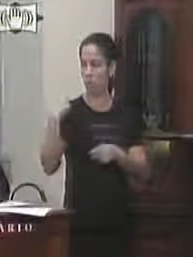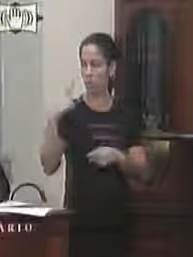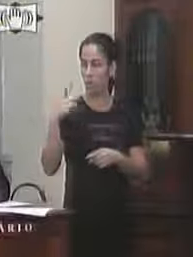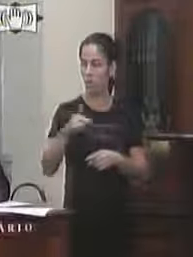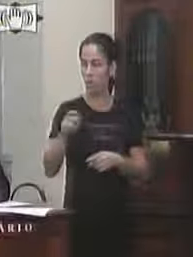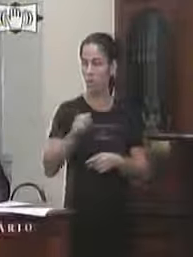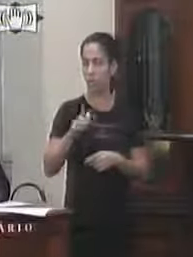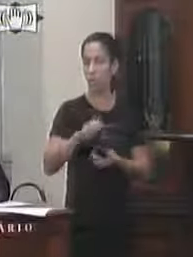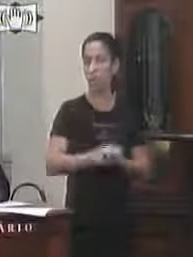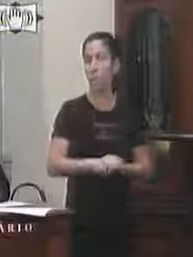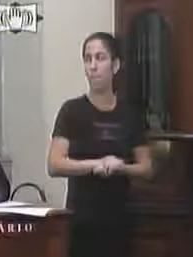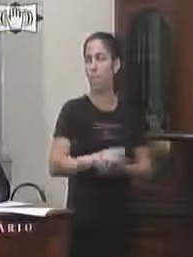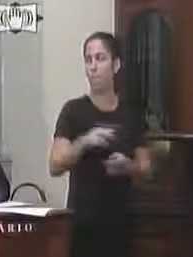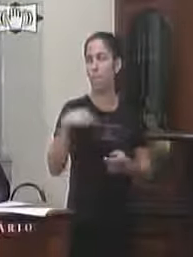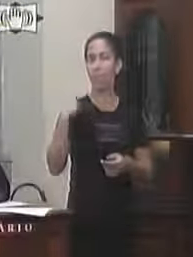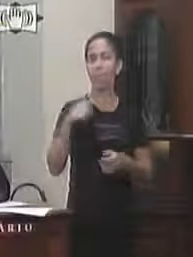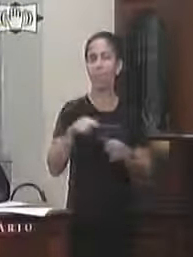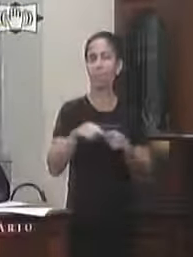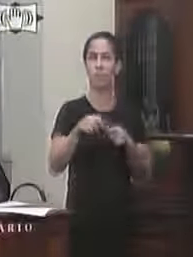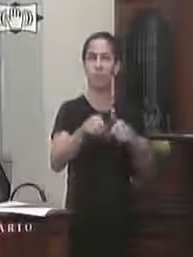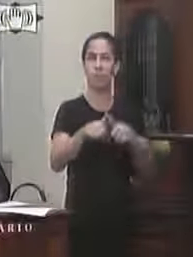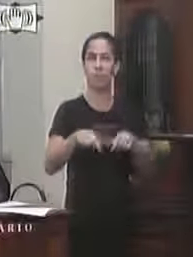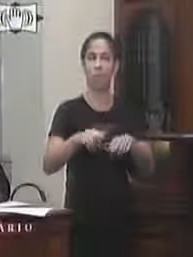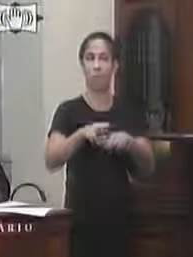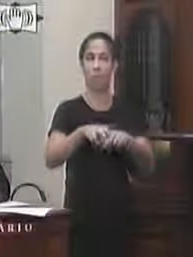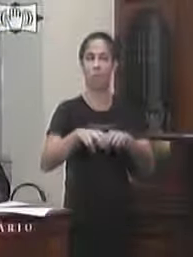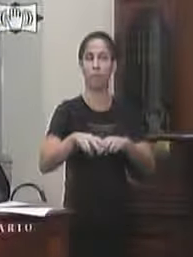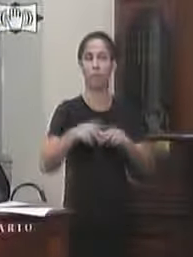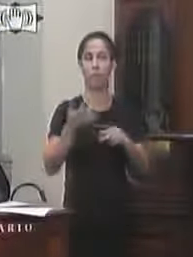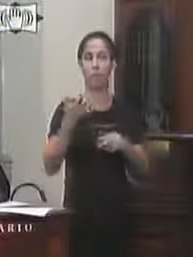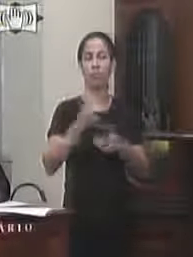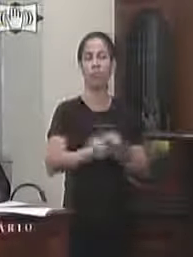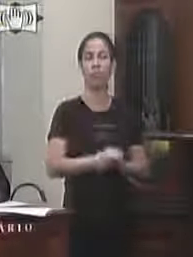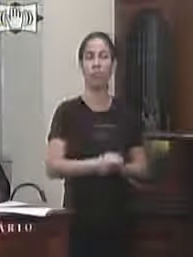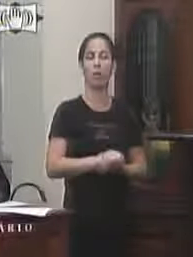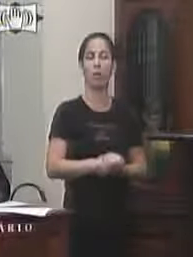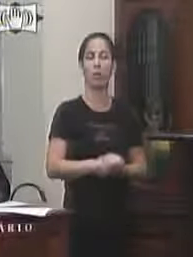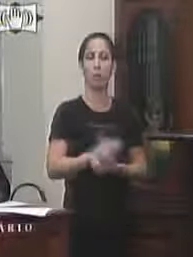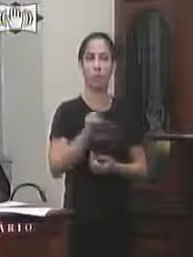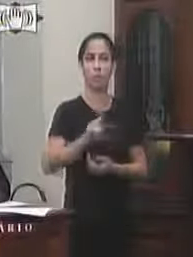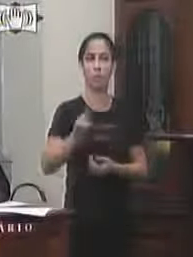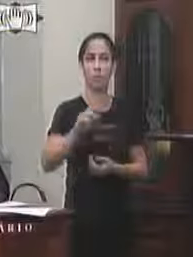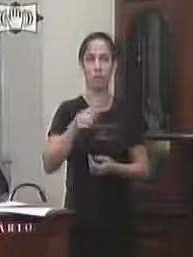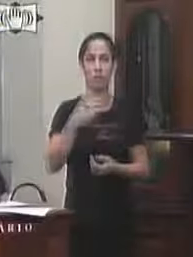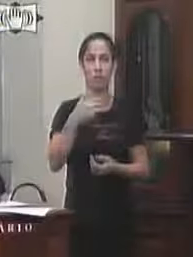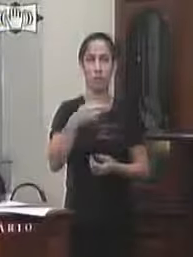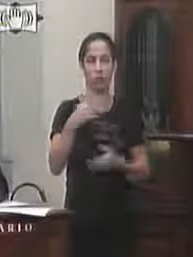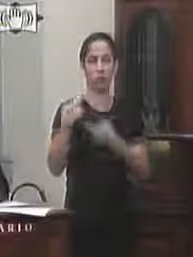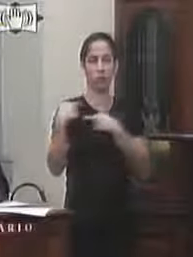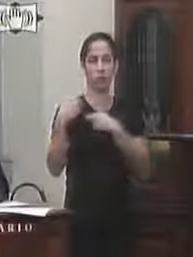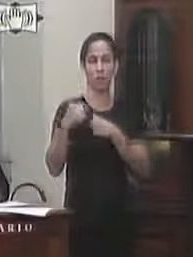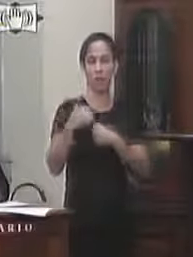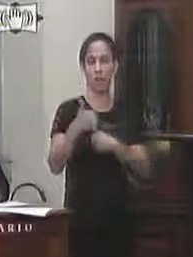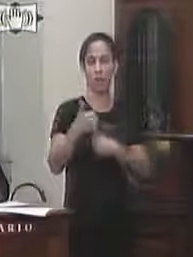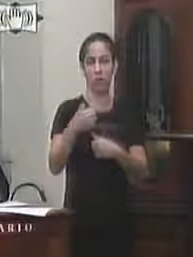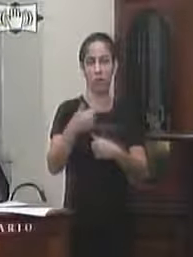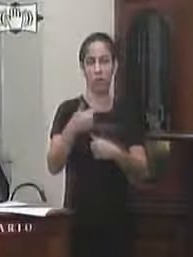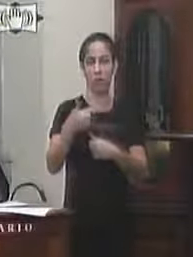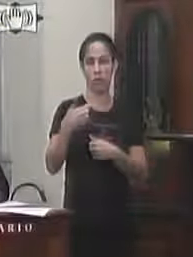professor Rafael o vereador com assento nessa casa requer no uso da atribuição que lhe confere o artigo 123